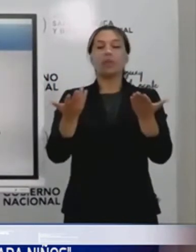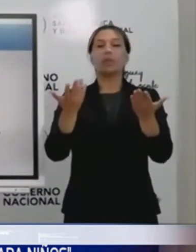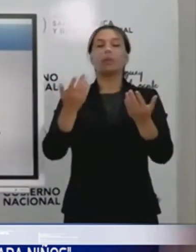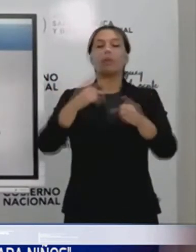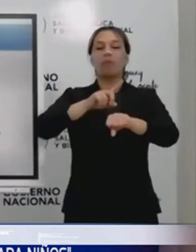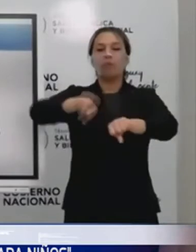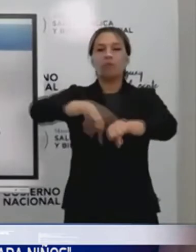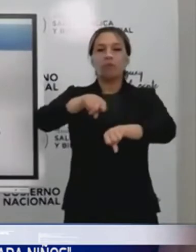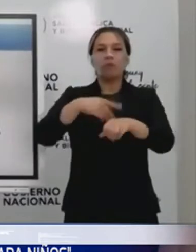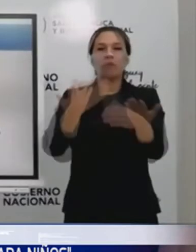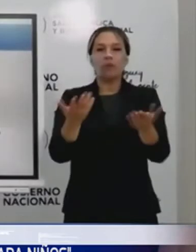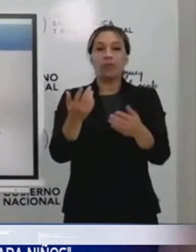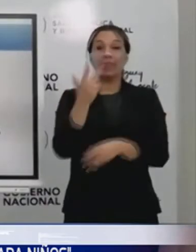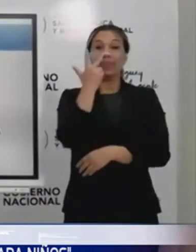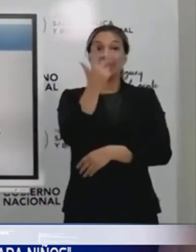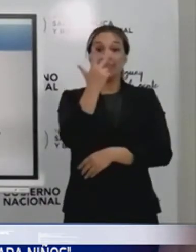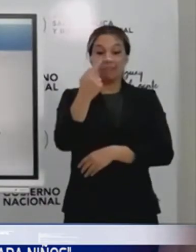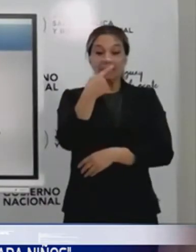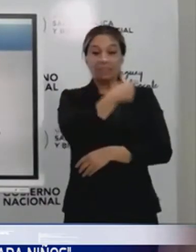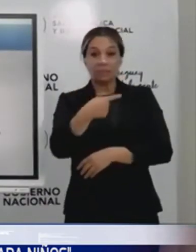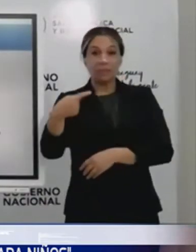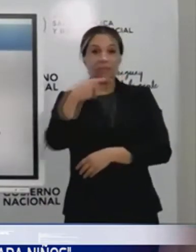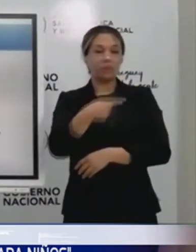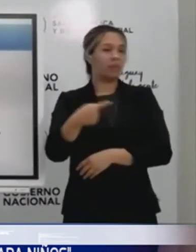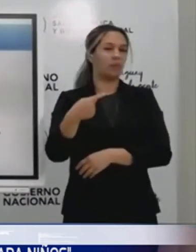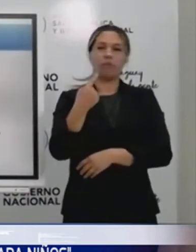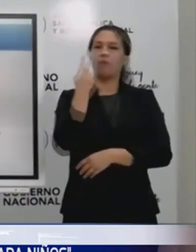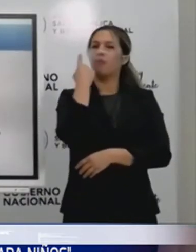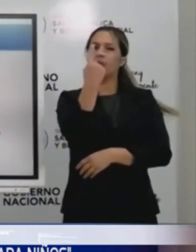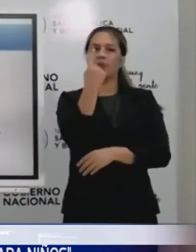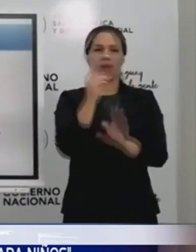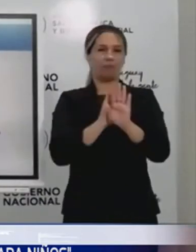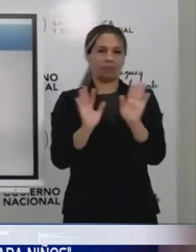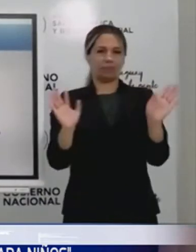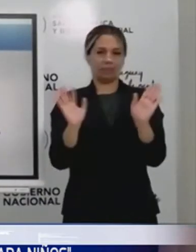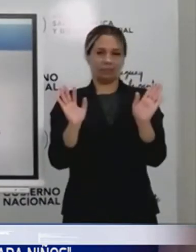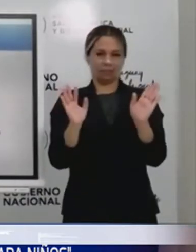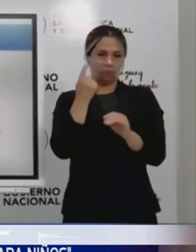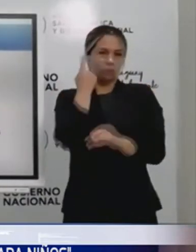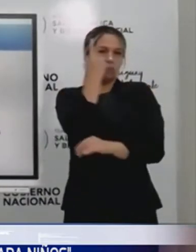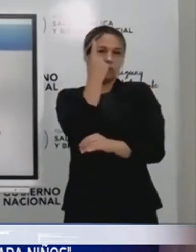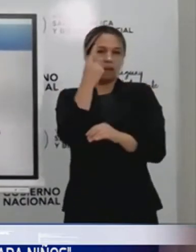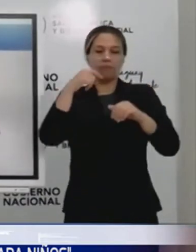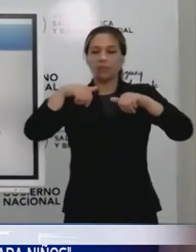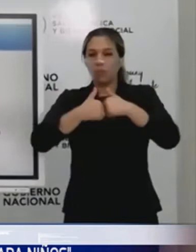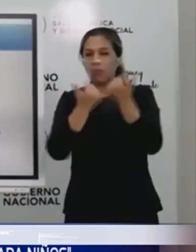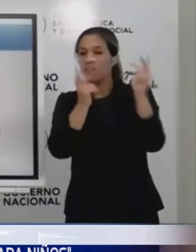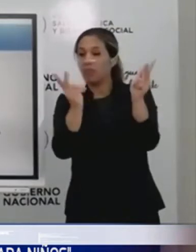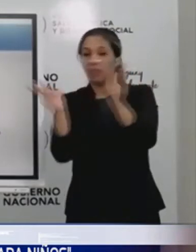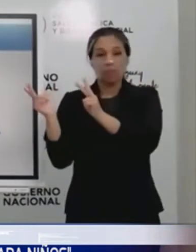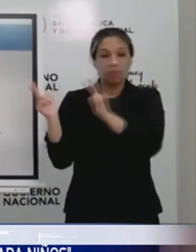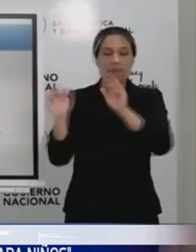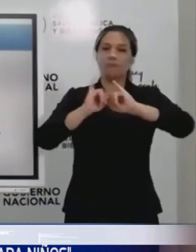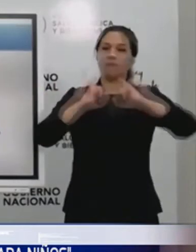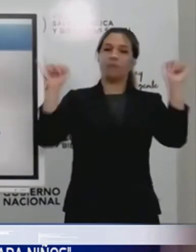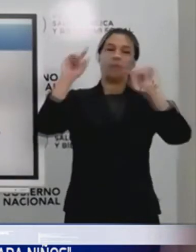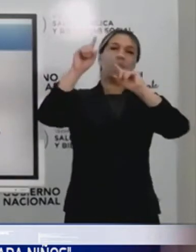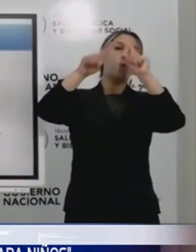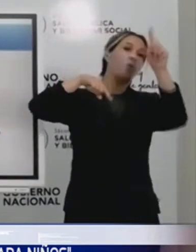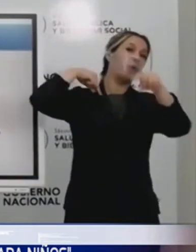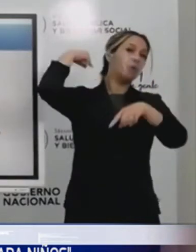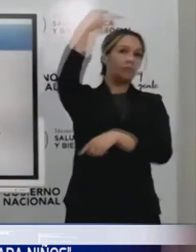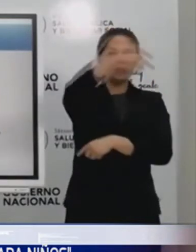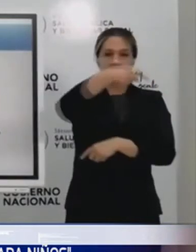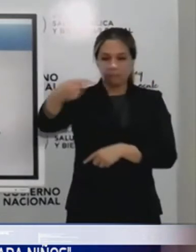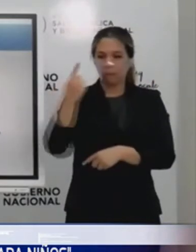¿Vamos a reunir tres veces esta semana? No, vamos a reunirnos una vez nomás. Entonces, no estamos diciendo que no hay que